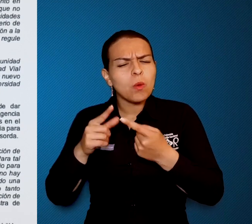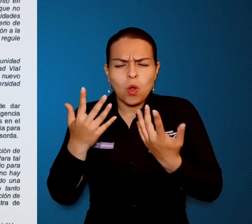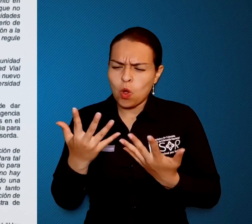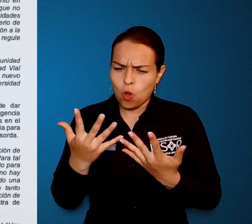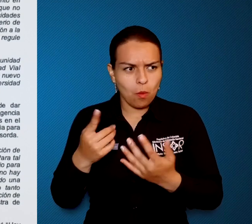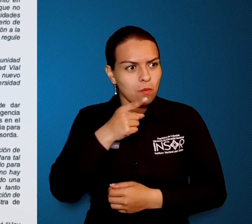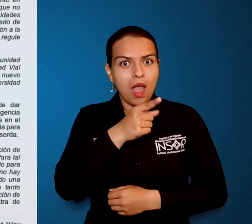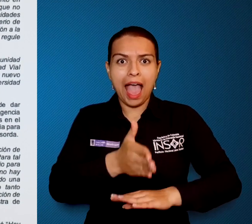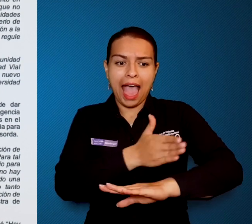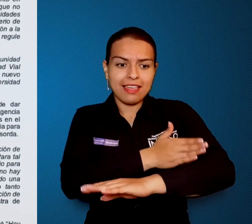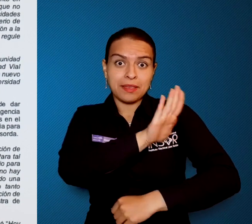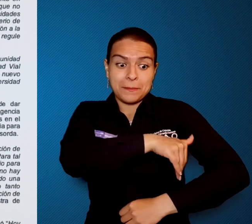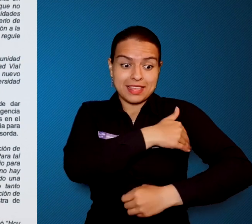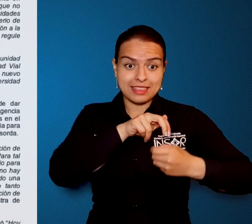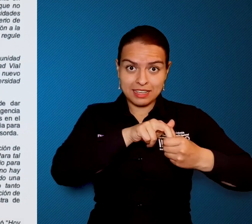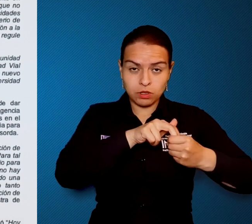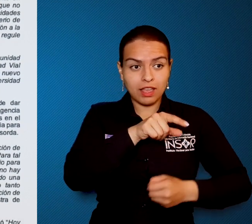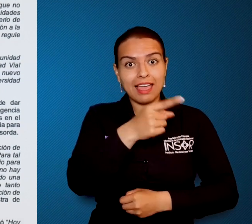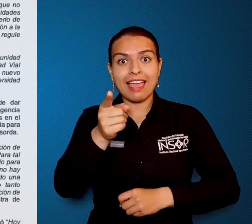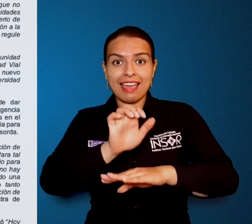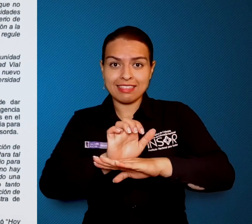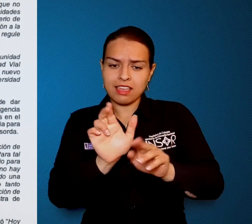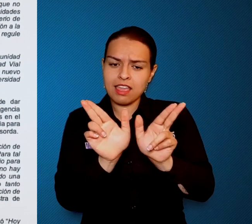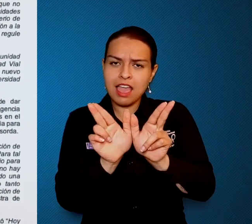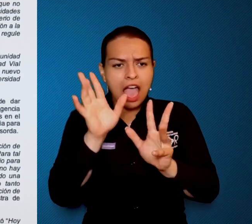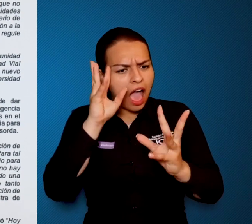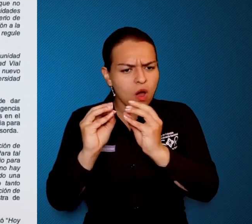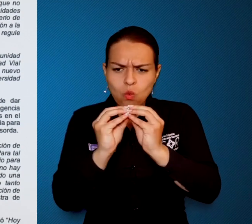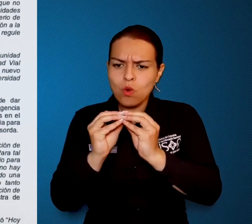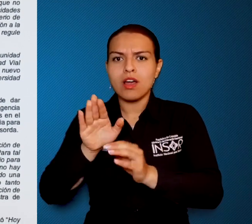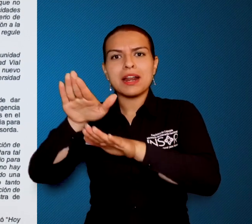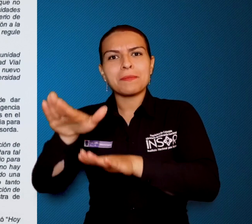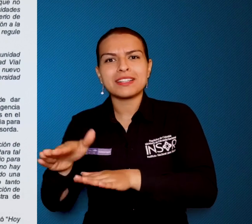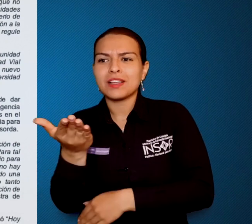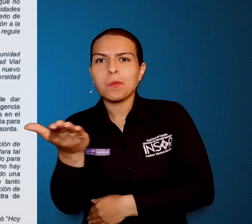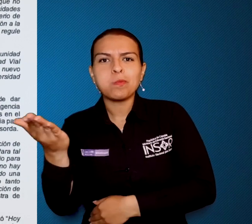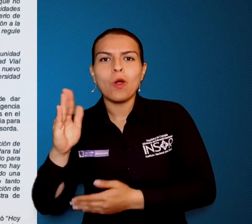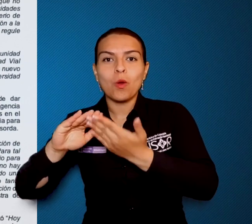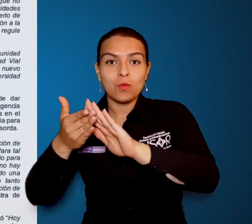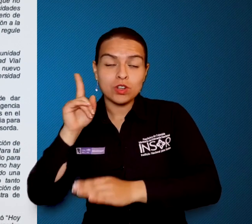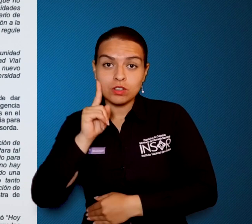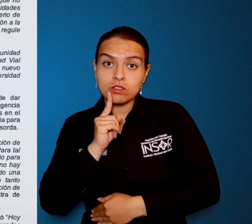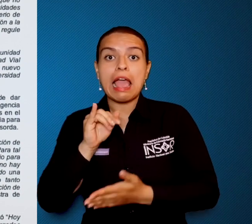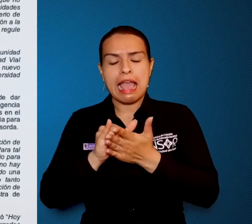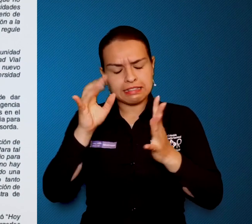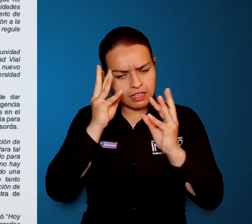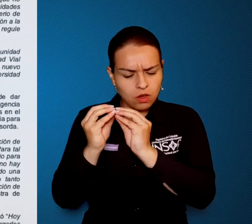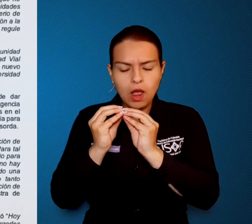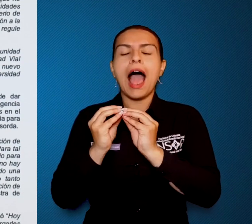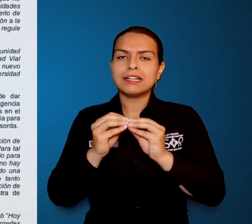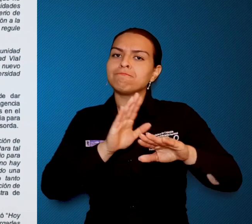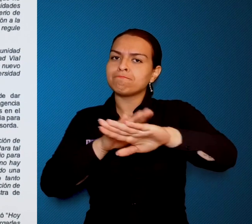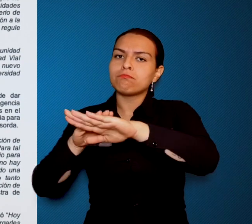Con el fin de dar cumplimiento a lo pactado por parte del Ministerio de Transporte y la Agencia Nacional de Seguridad Vial con los representantes de las personas sordas